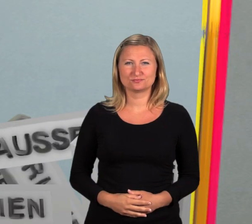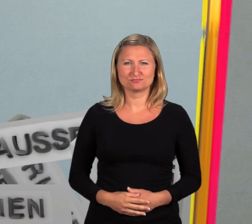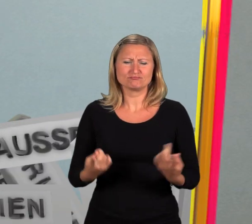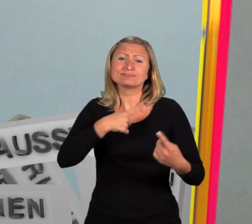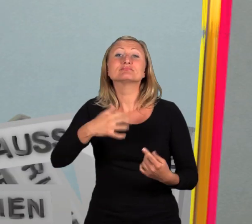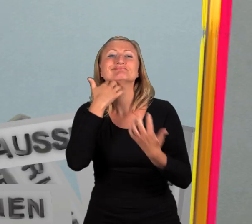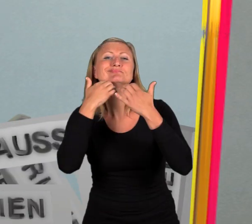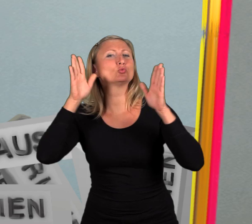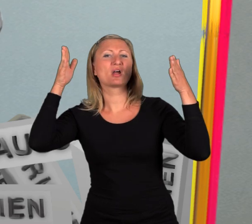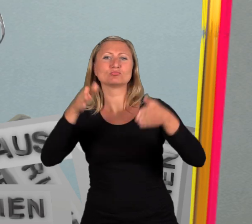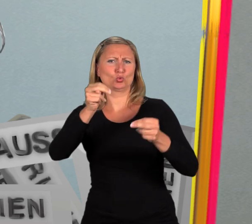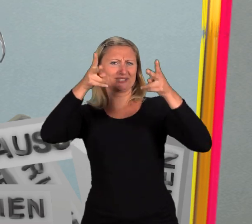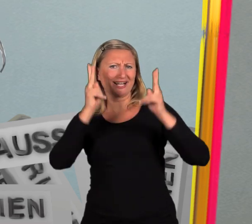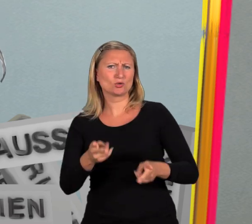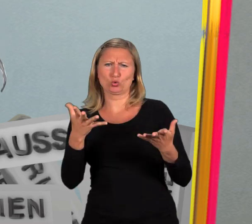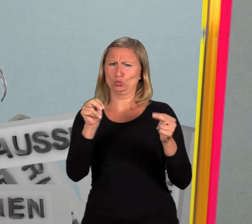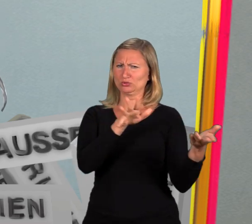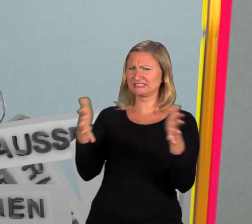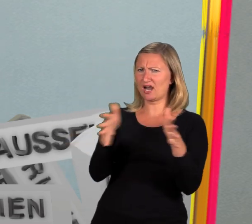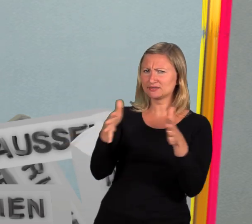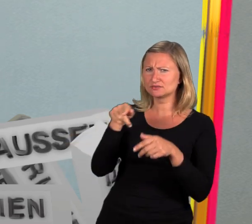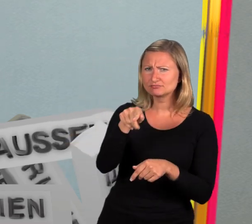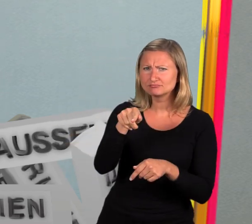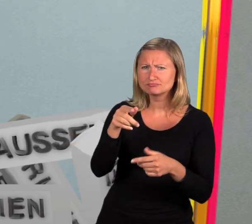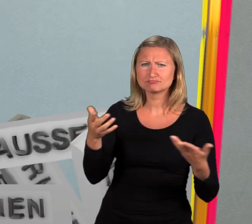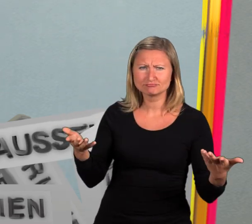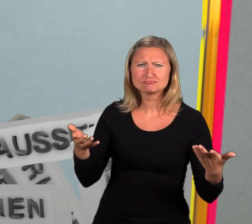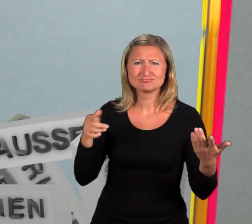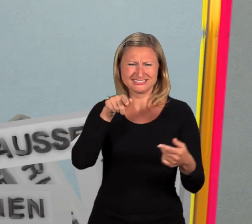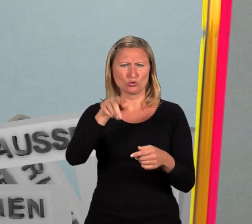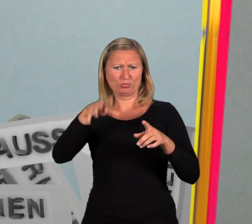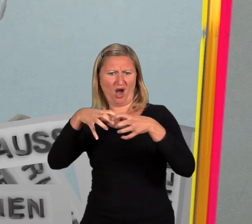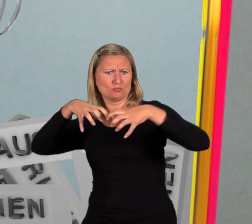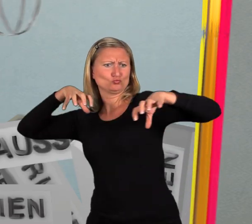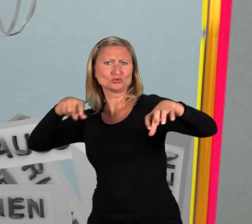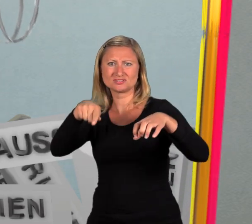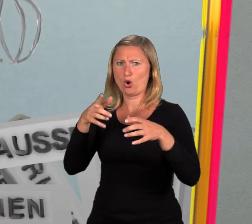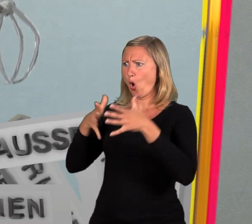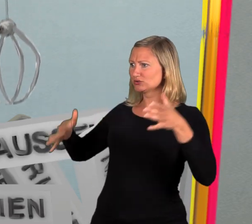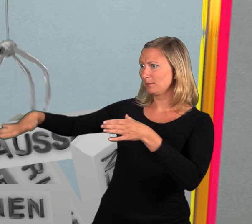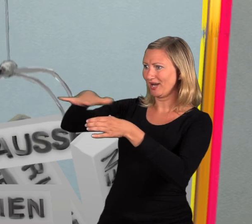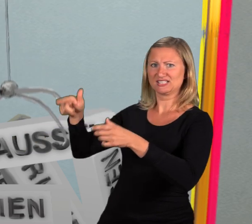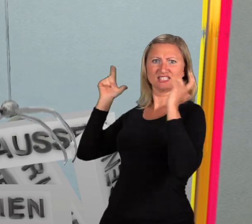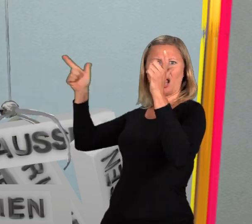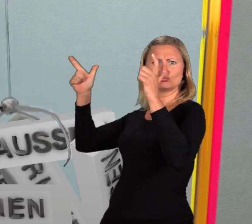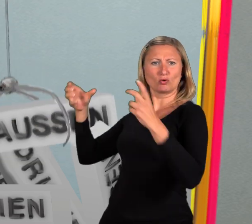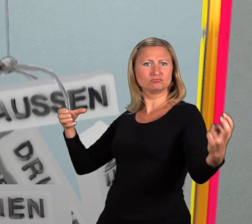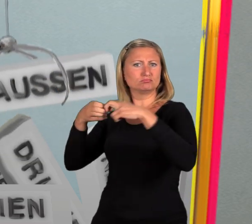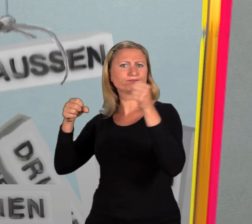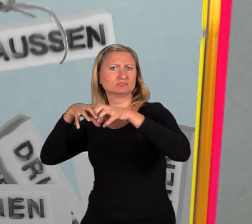Wir reden über Ungerechtigkeiten Und Unsicherheiten Über den Ausschluss von Menschen aus großen Bereichen